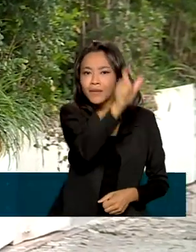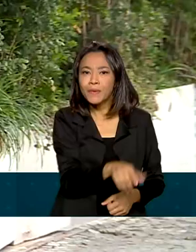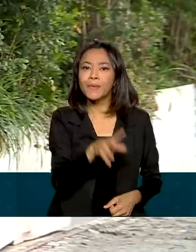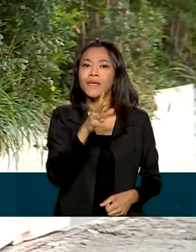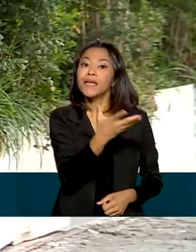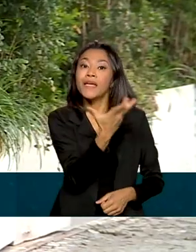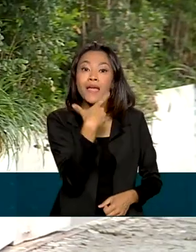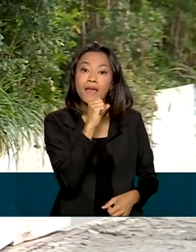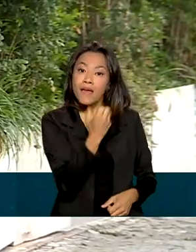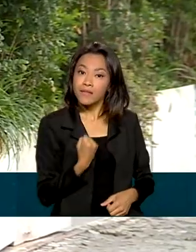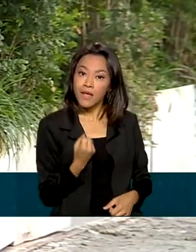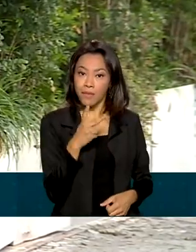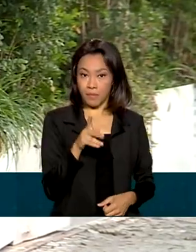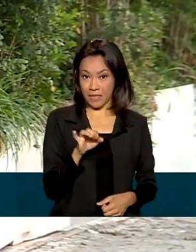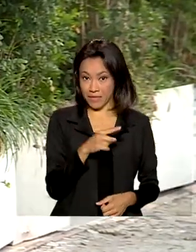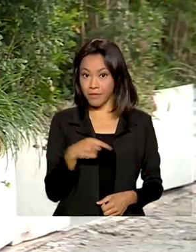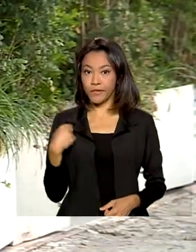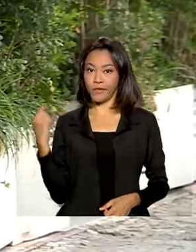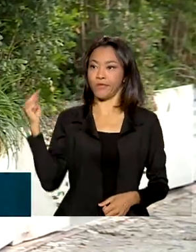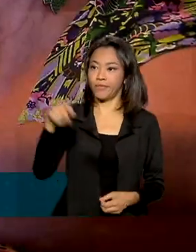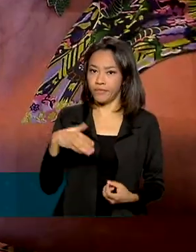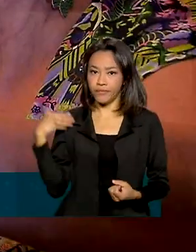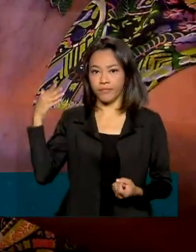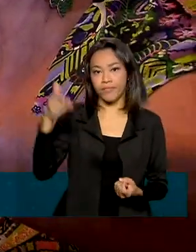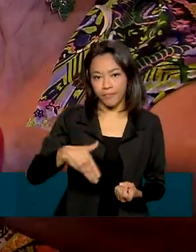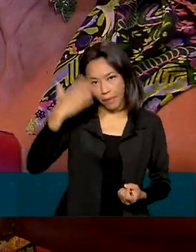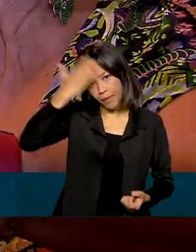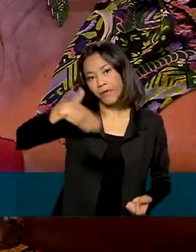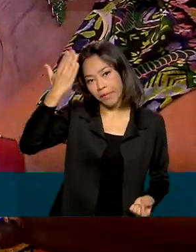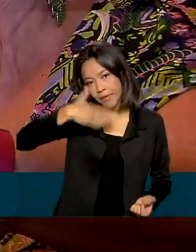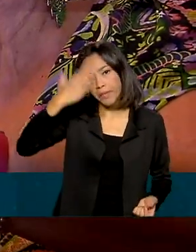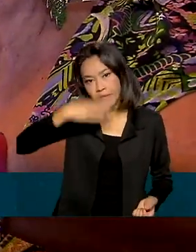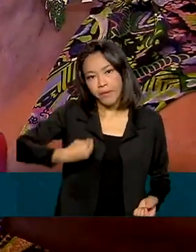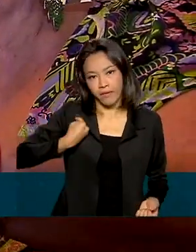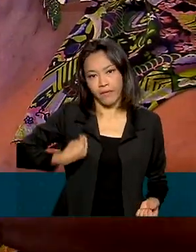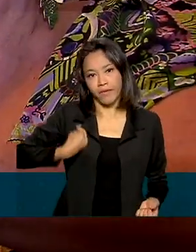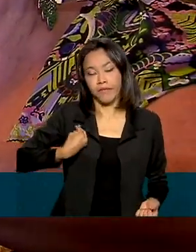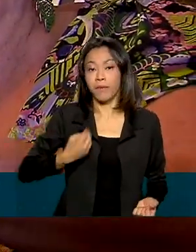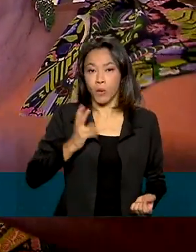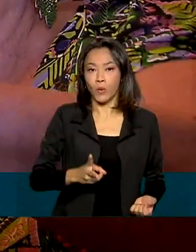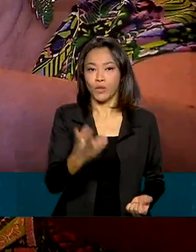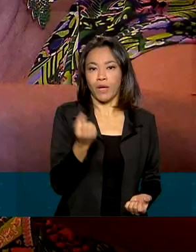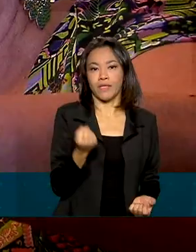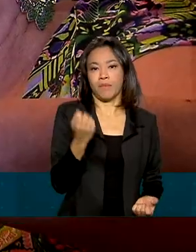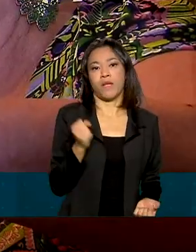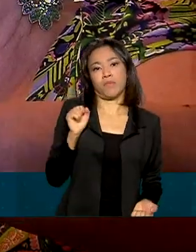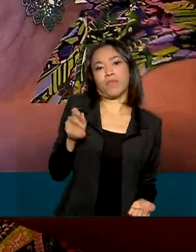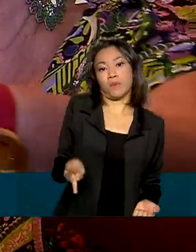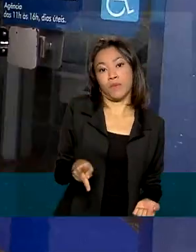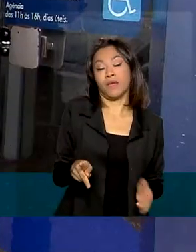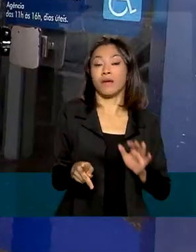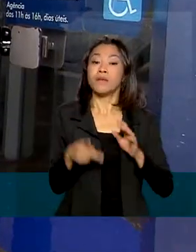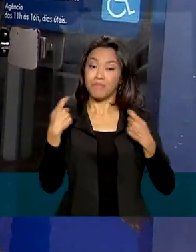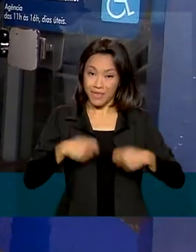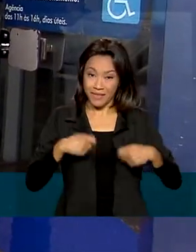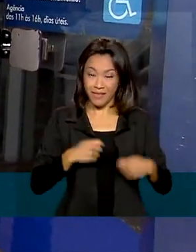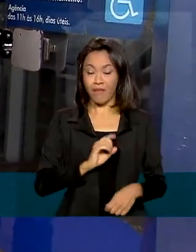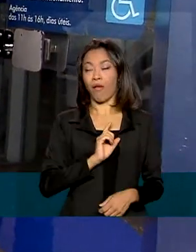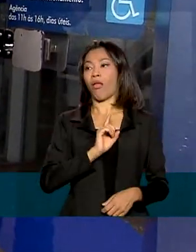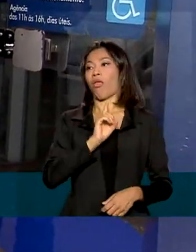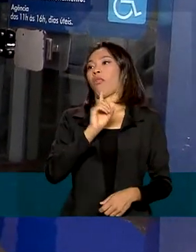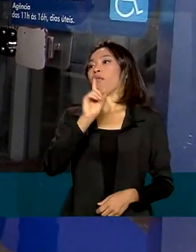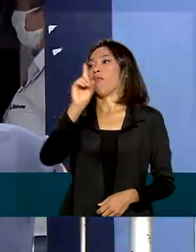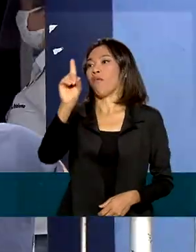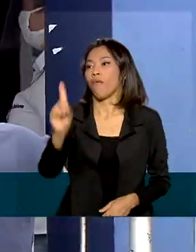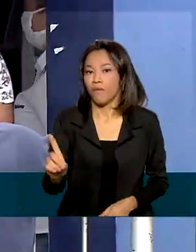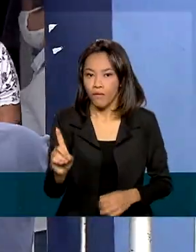vivos e continuar tendo o direito de receber o benefício do INSS. Para isso, era necessário sair de casa